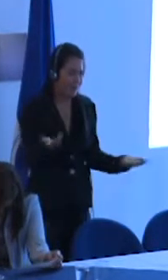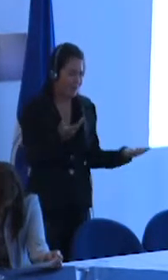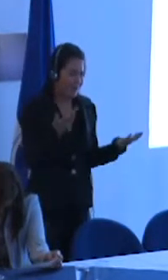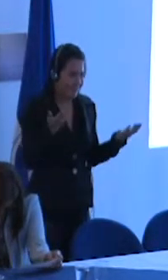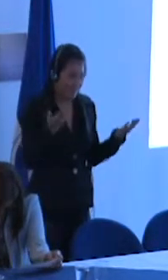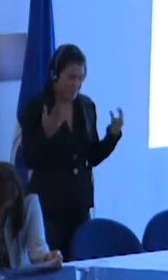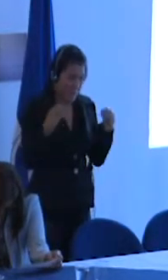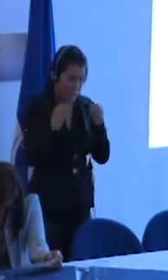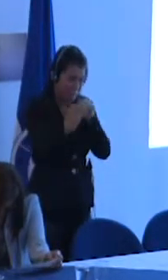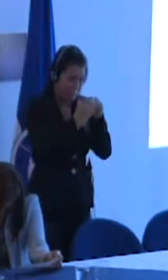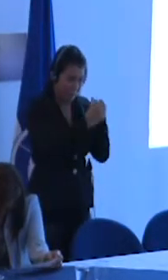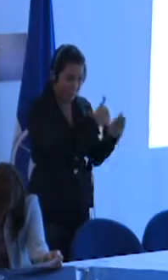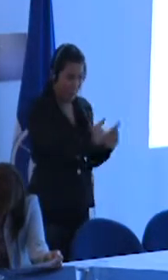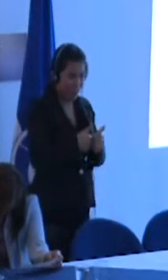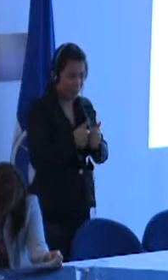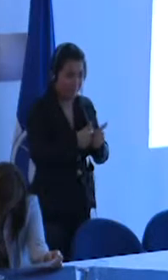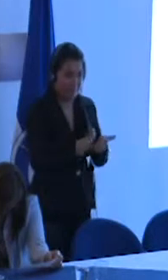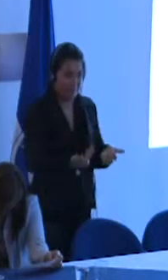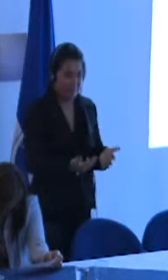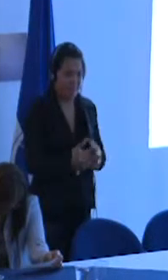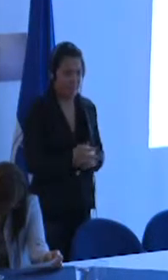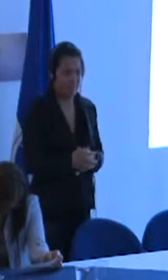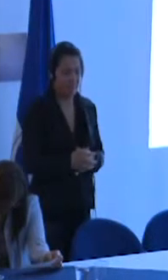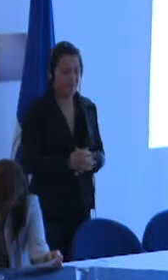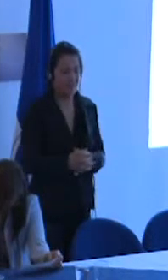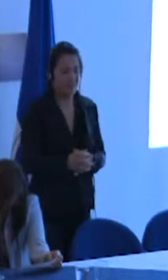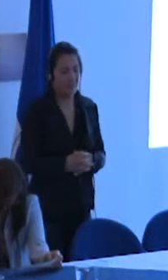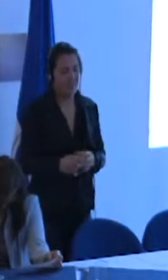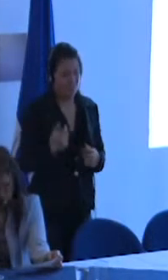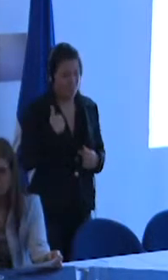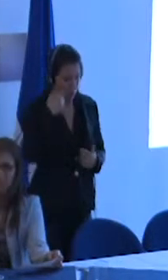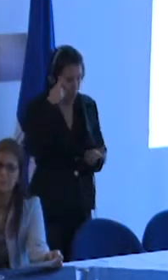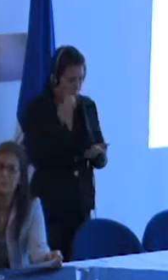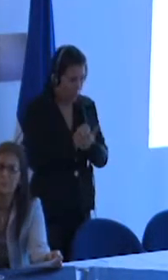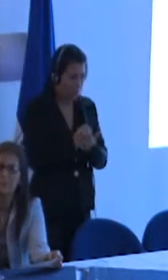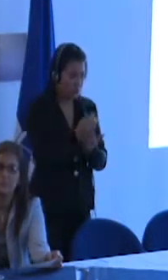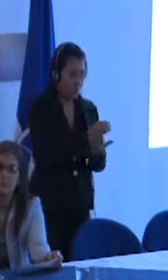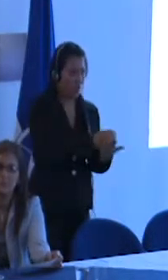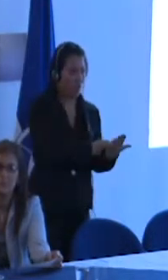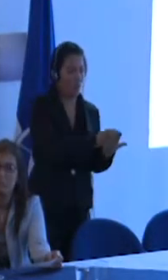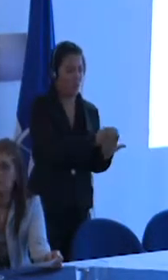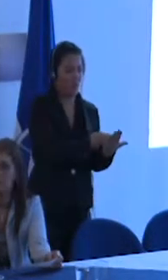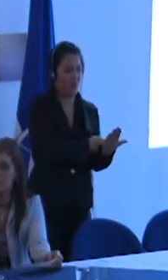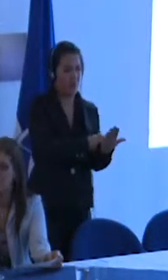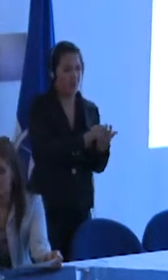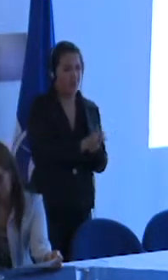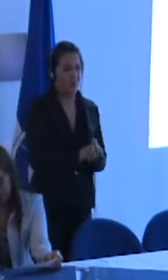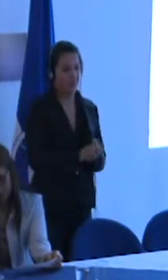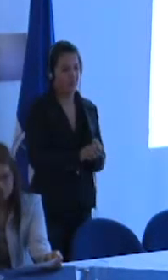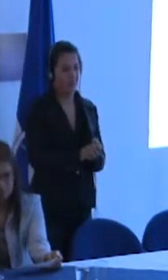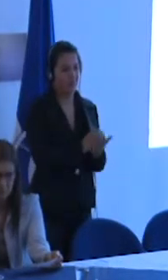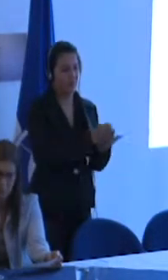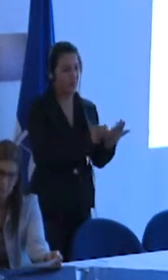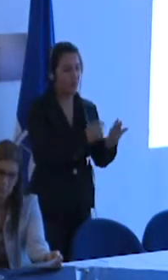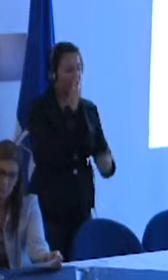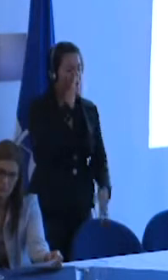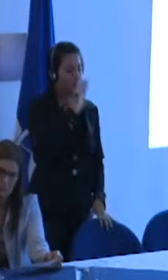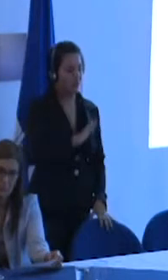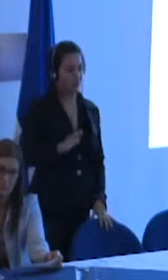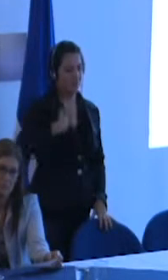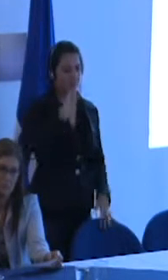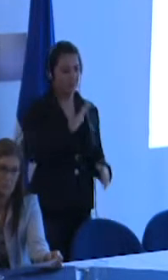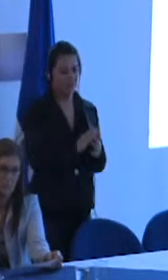Me parece que un currículum, un currículum nacional